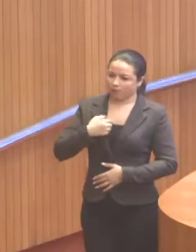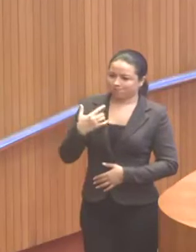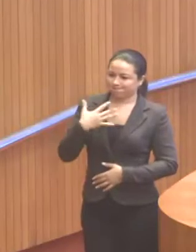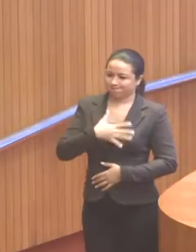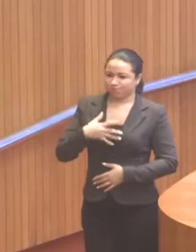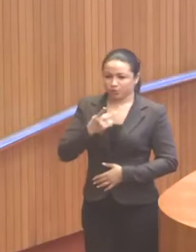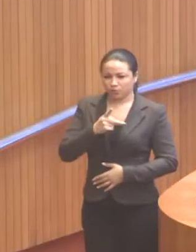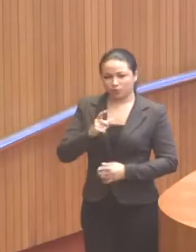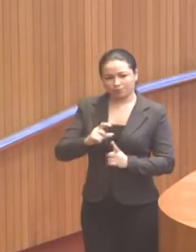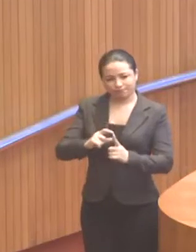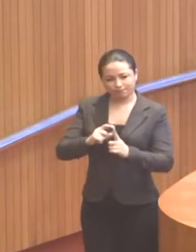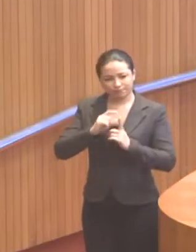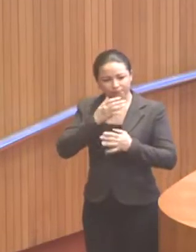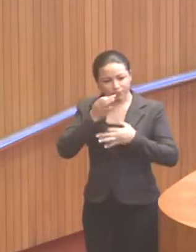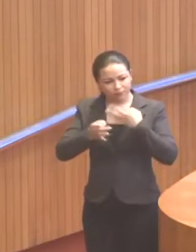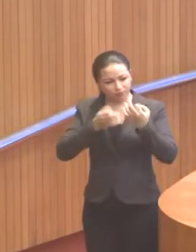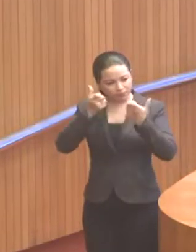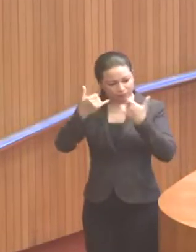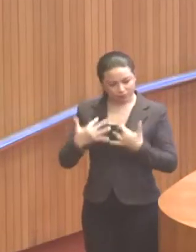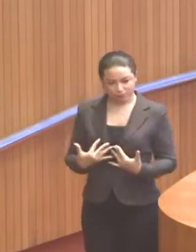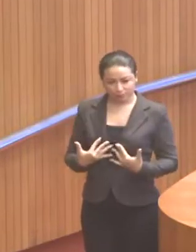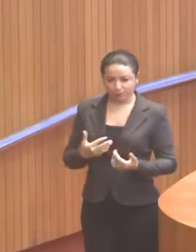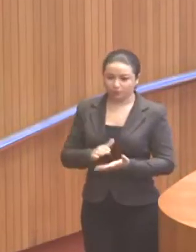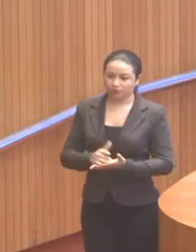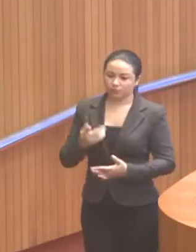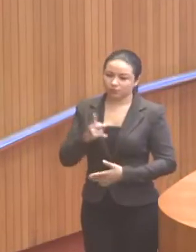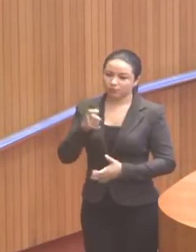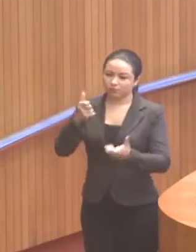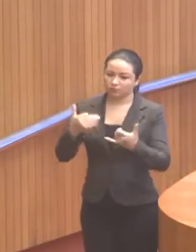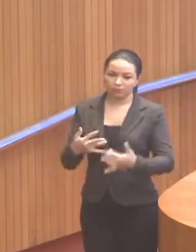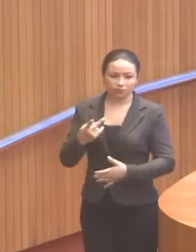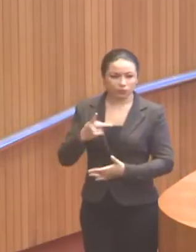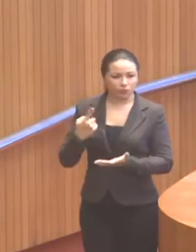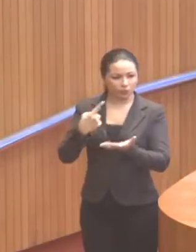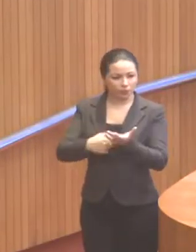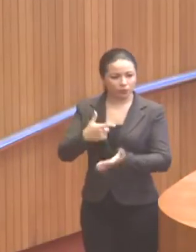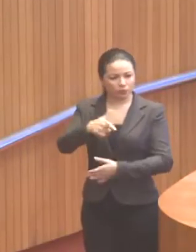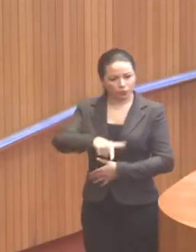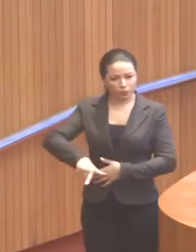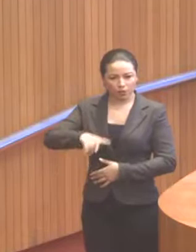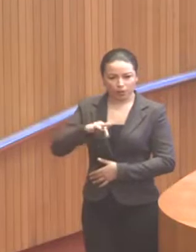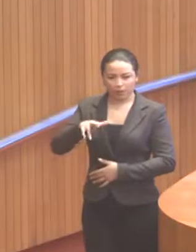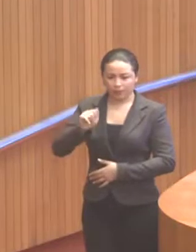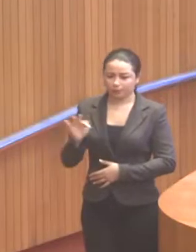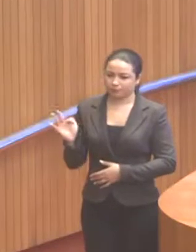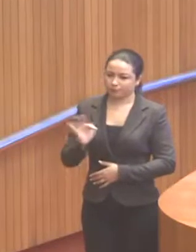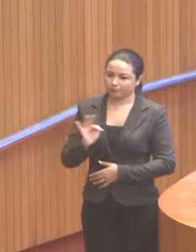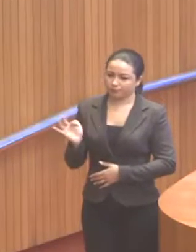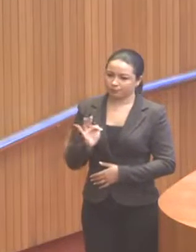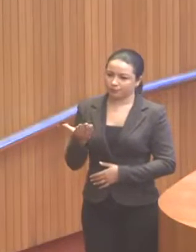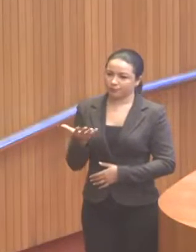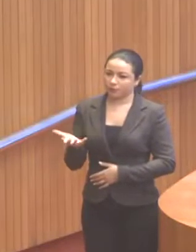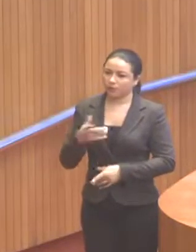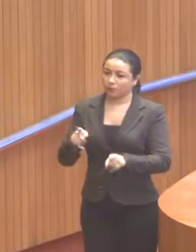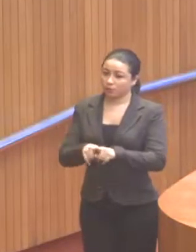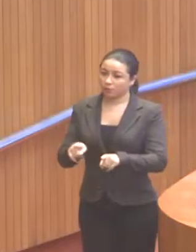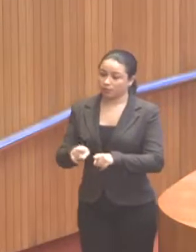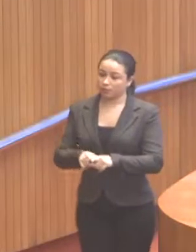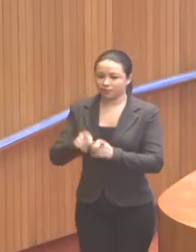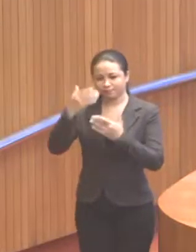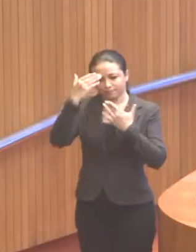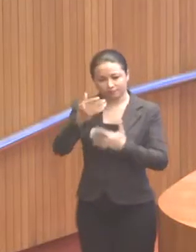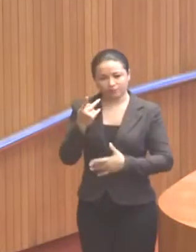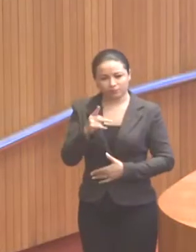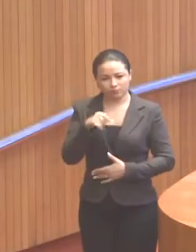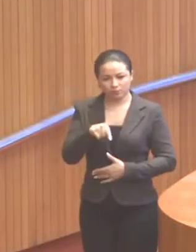palavras e dizer à vossa excelência que o nosso compromisso continuará na Câmara Federal. Quero, inclusive, agradecer à